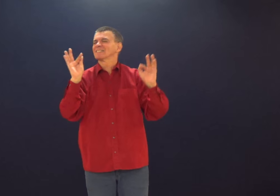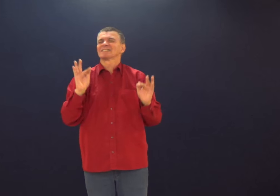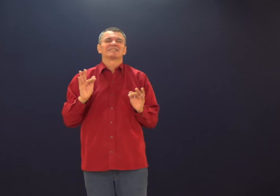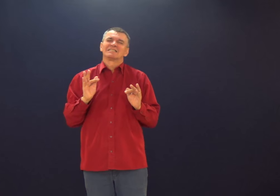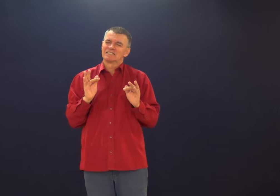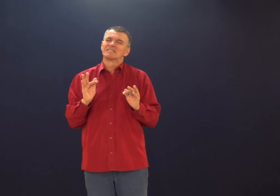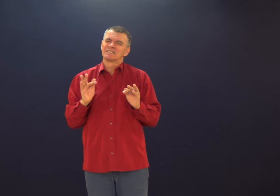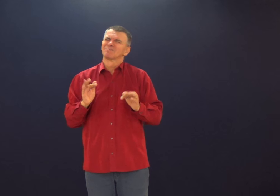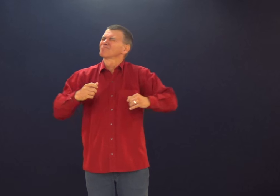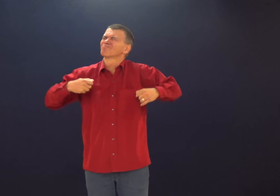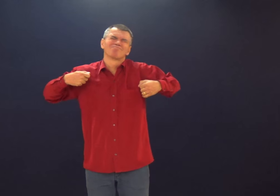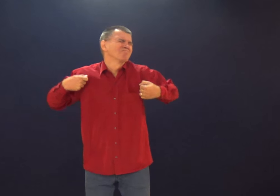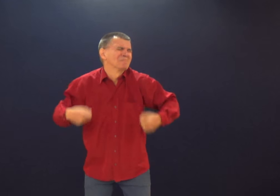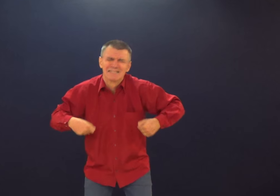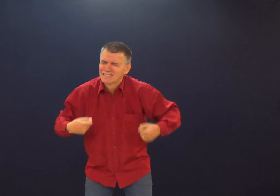perguntando o mentira também,